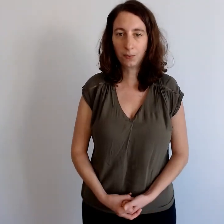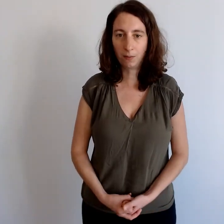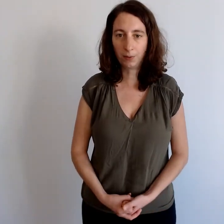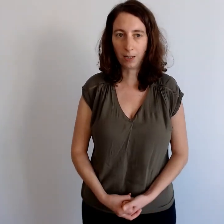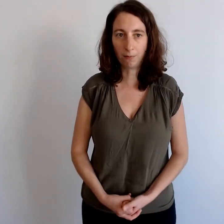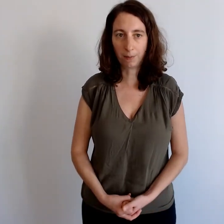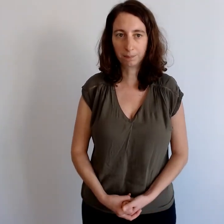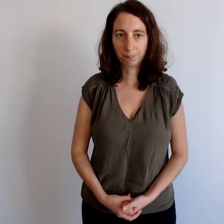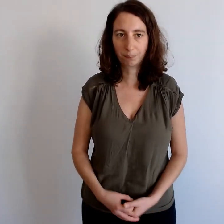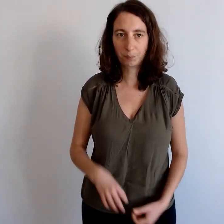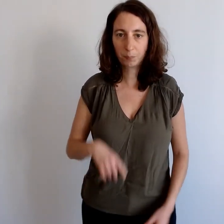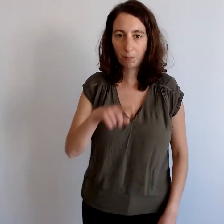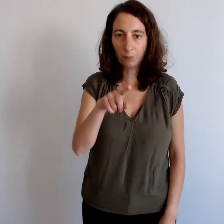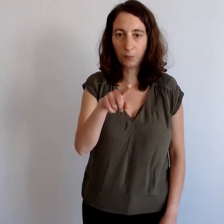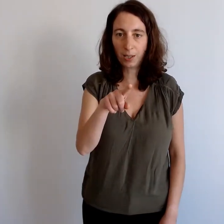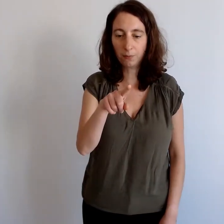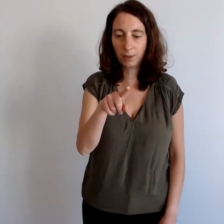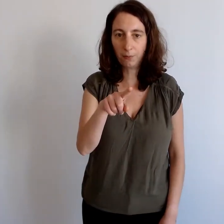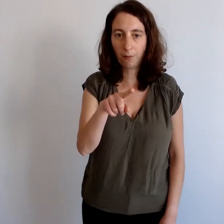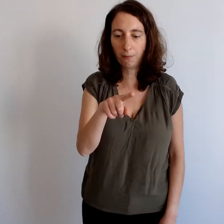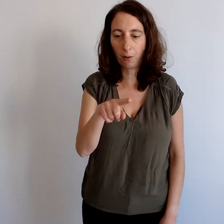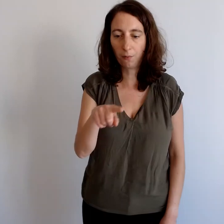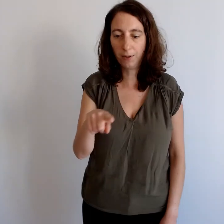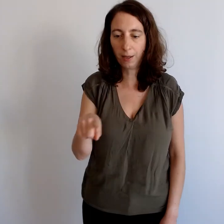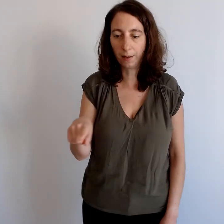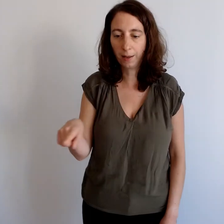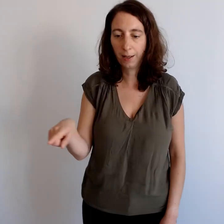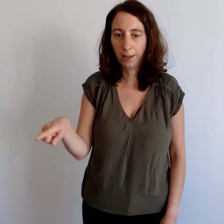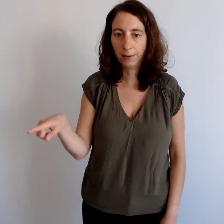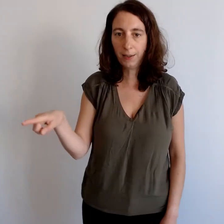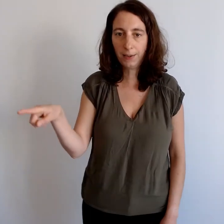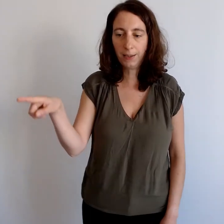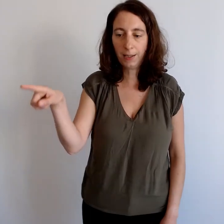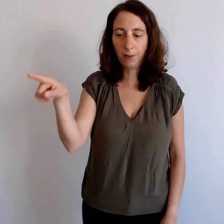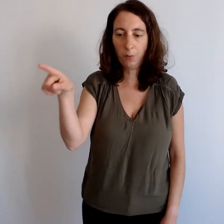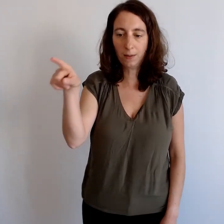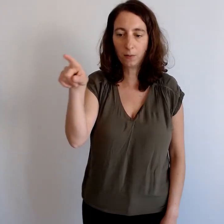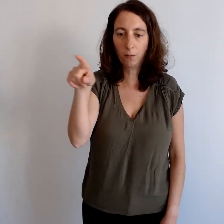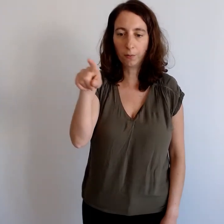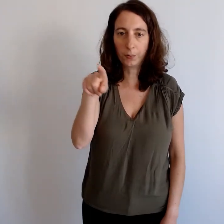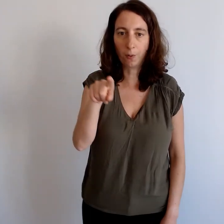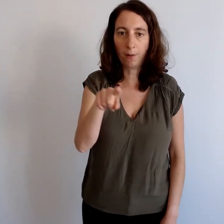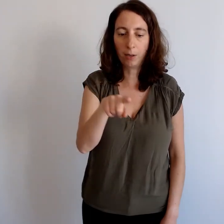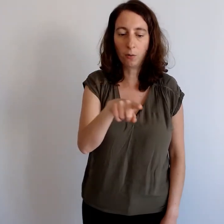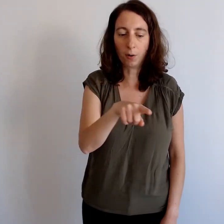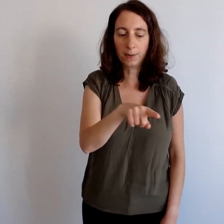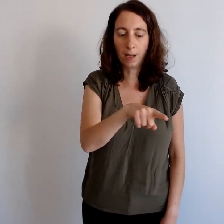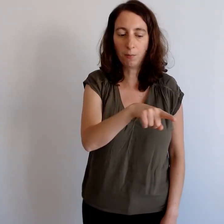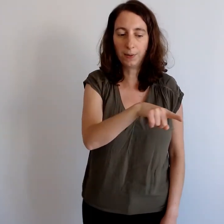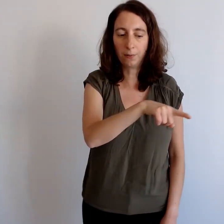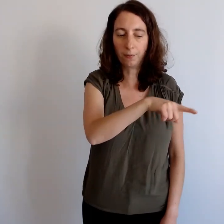que vous allez voir. Cette fois, on va revenir dessiner des huit devant soi avec le corps stable, cette fois.